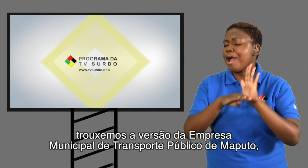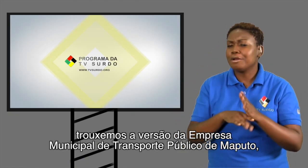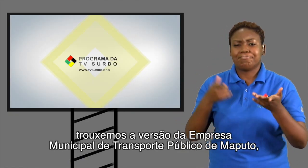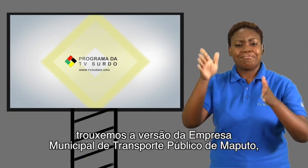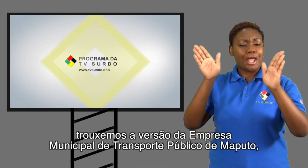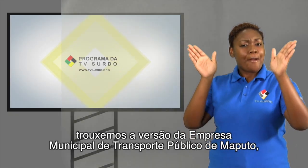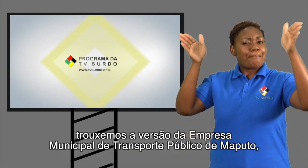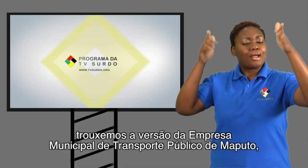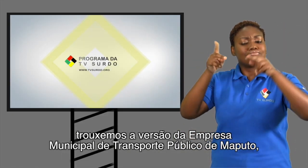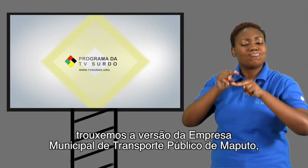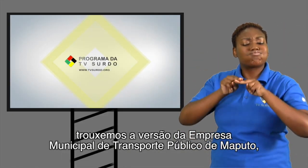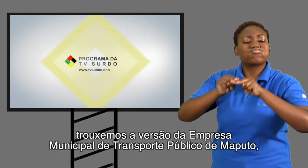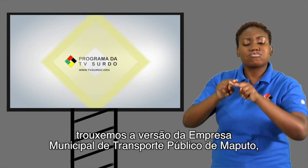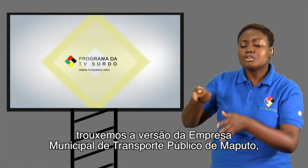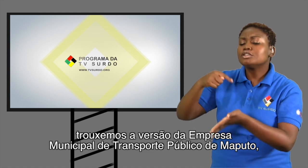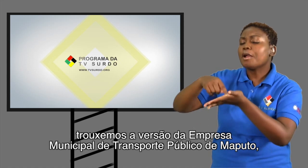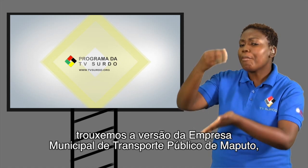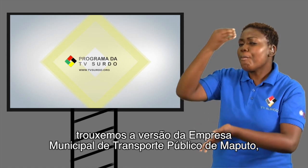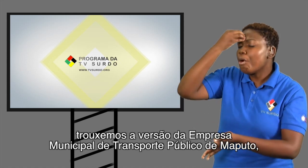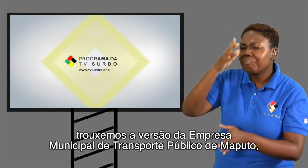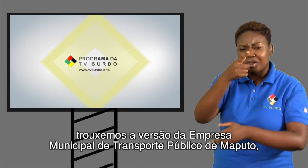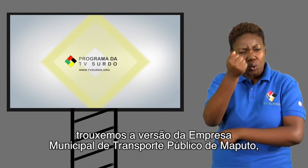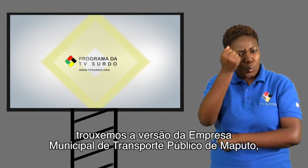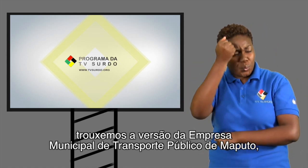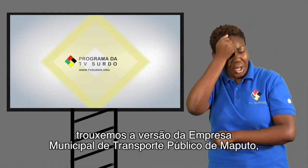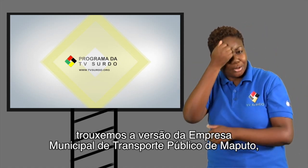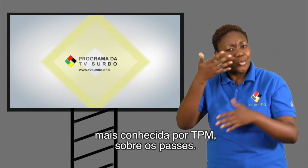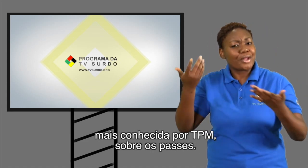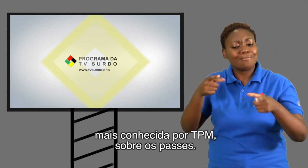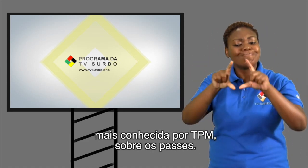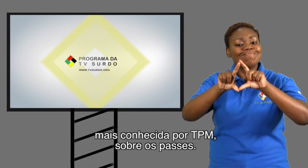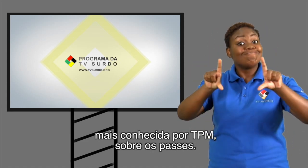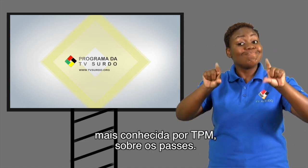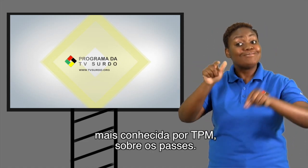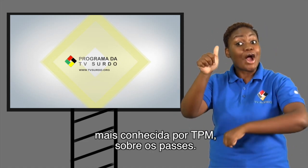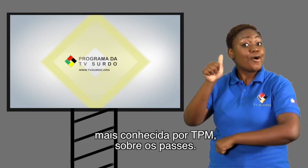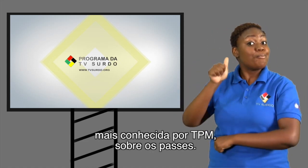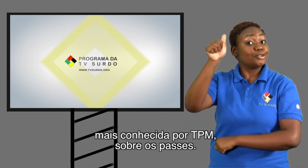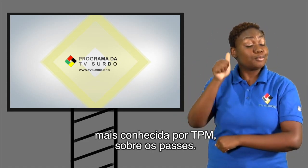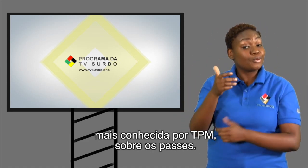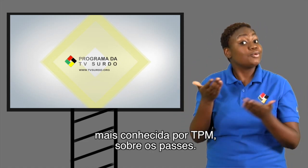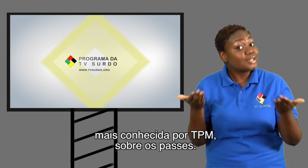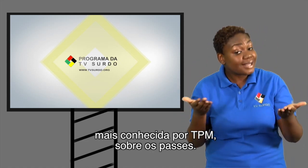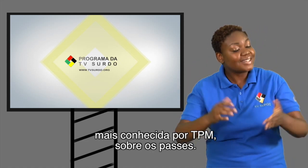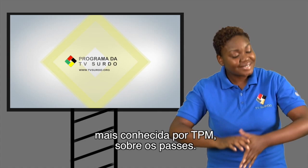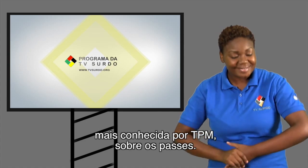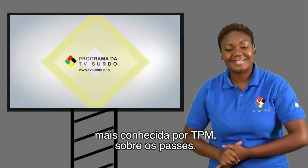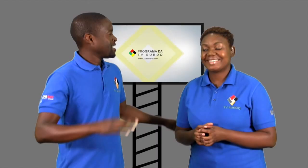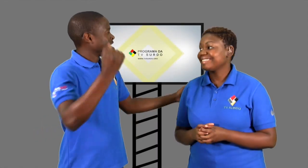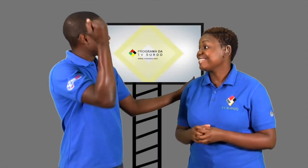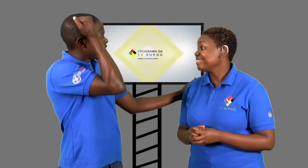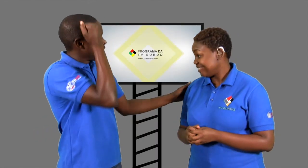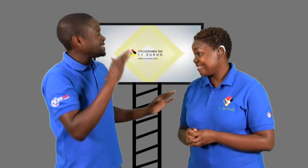trouxemos a versão da Empresa Municipal de Transportes Público de Maputo, mais conhecida por TPM, sobre os passos.